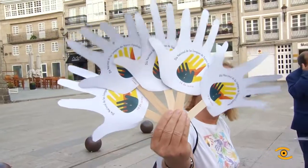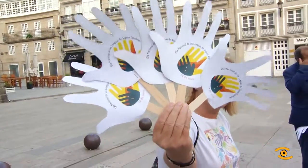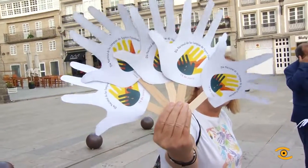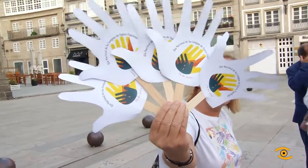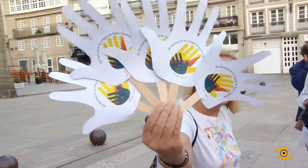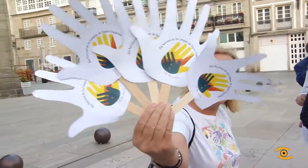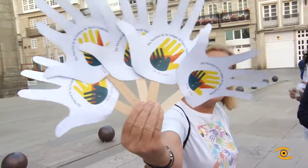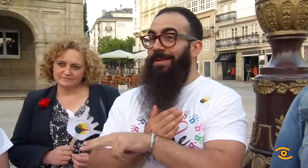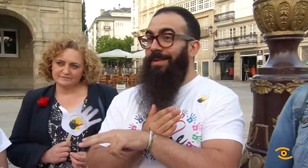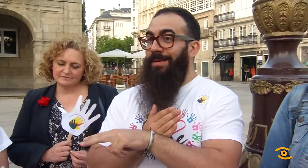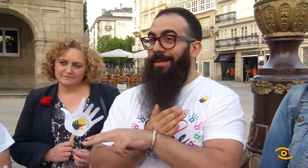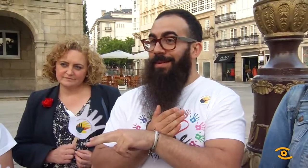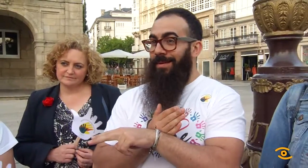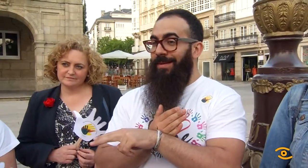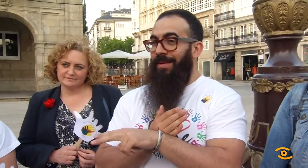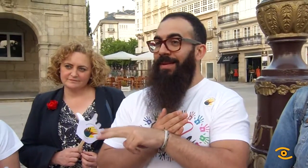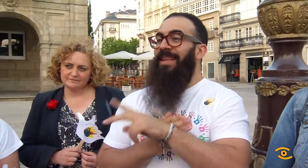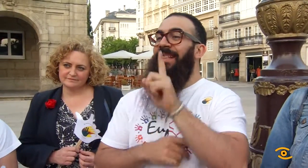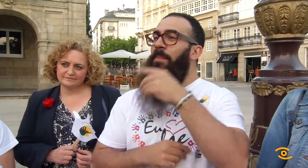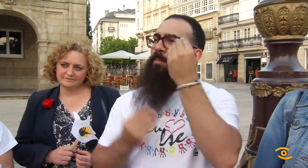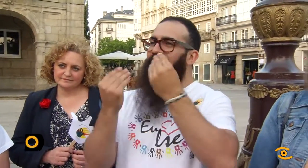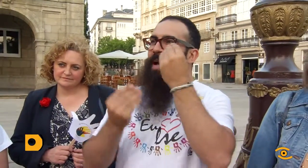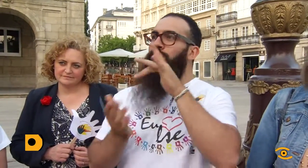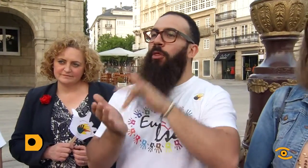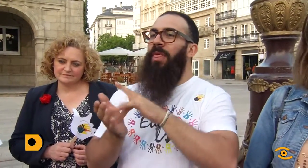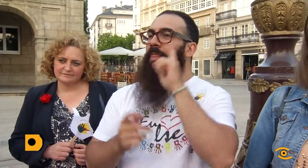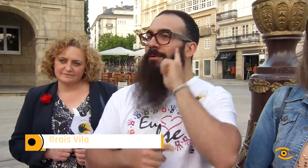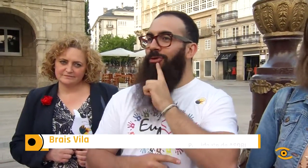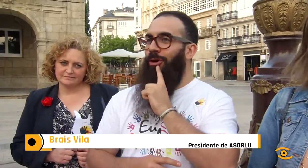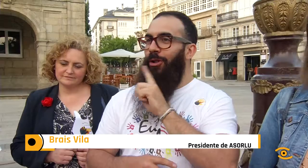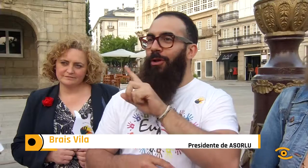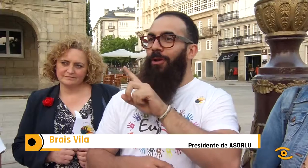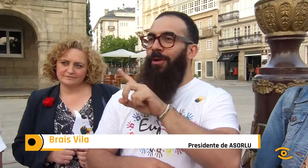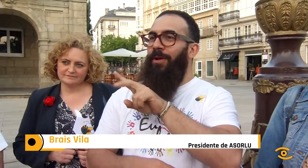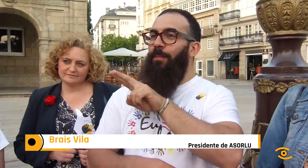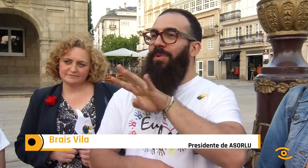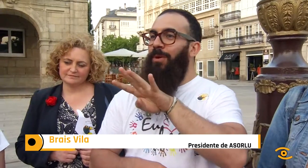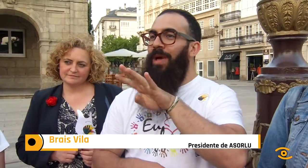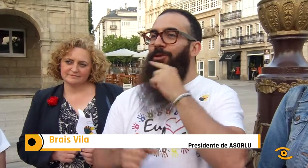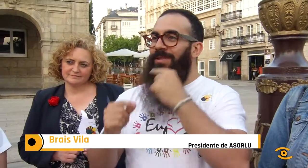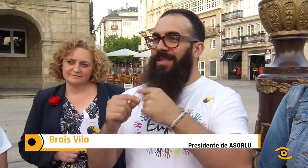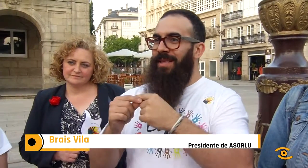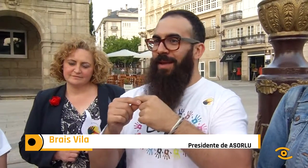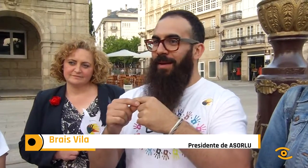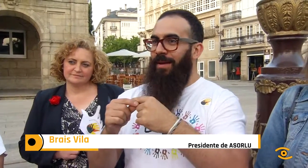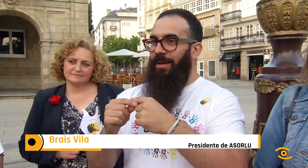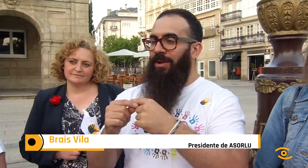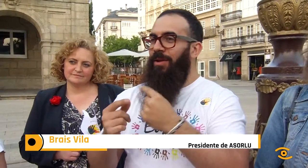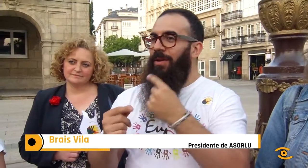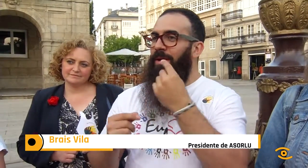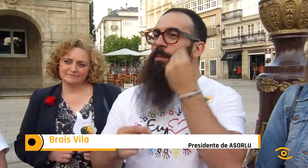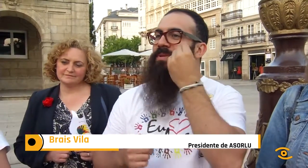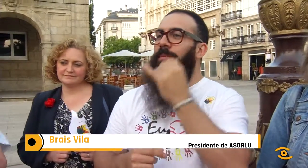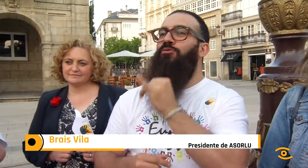na sociedade. As persoas con discapacidade auditiva somos como invisibles, entonces, bueno, é como o mesmo día del